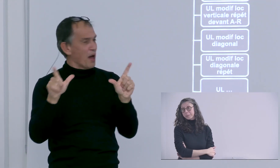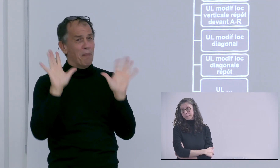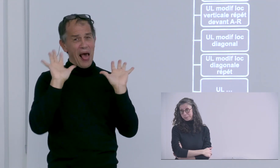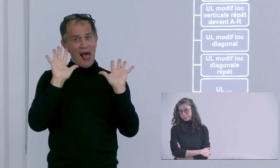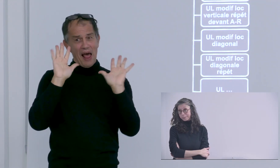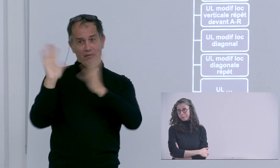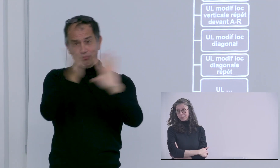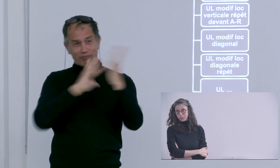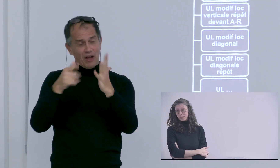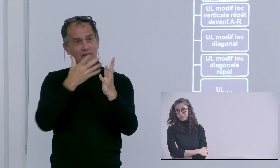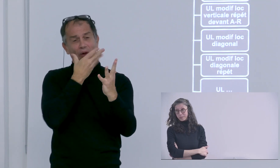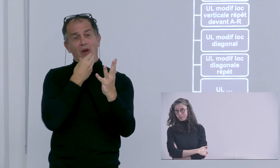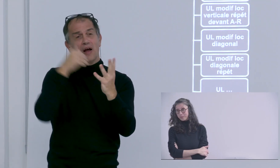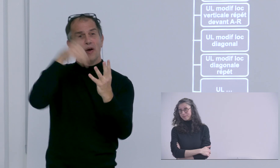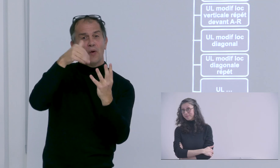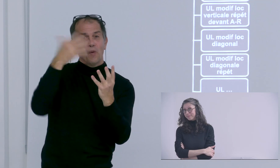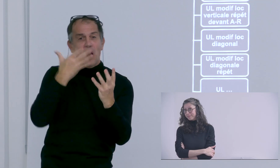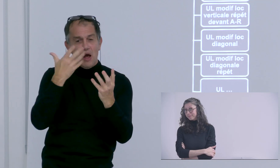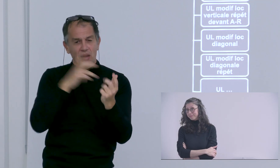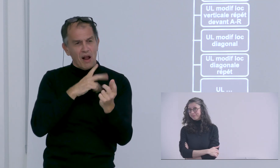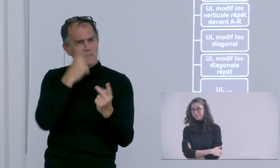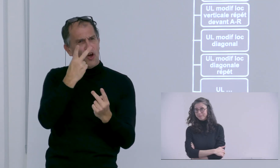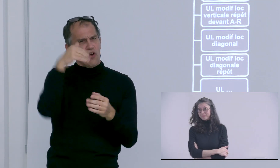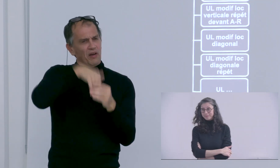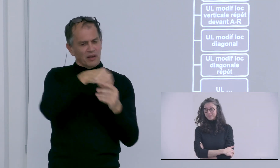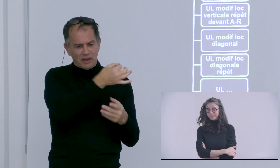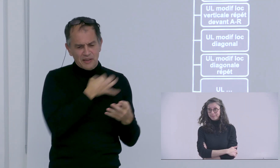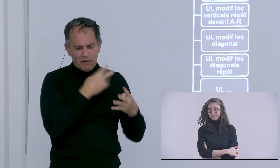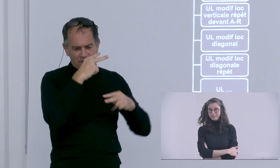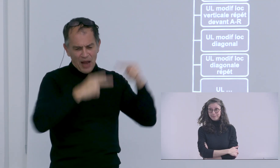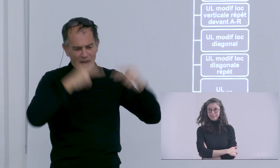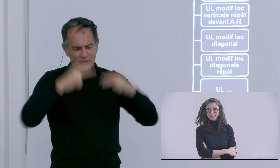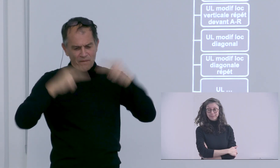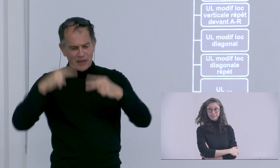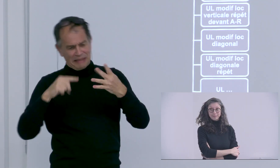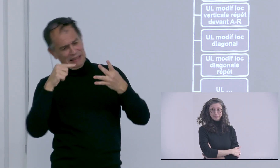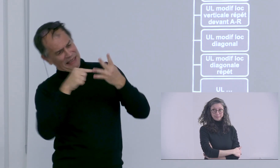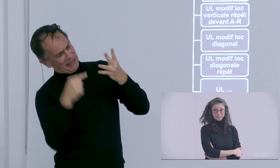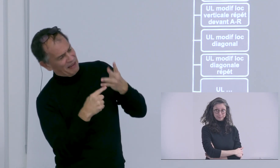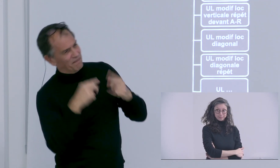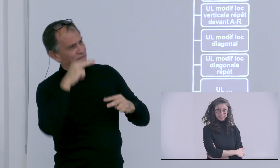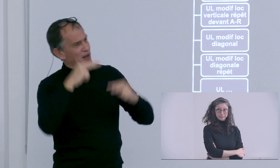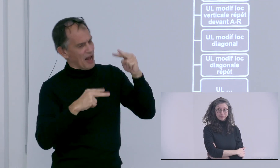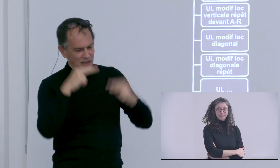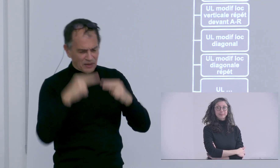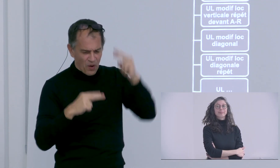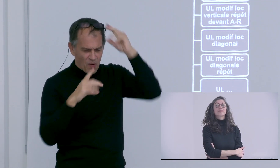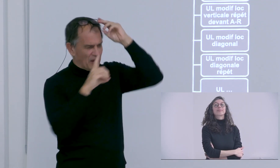une forme de langue très dynamique etc. et donc la question c de si ce pourcentage se maintient quand on est dans